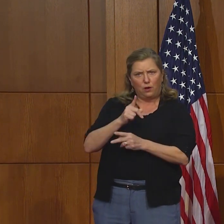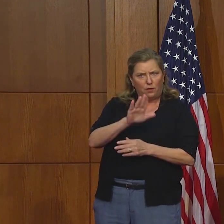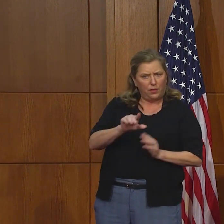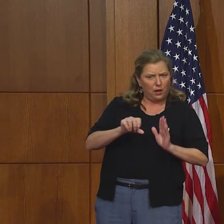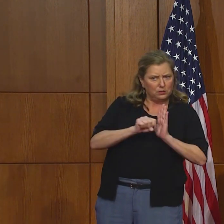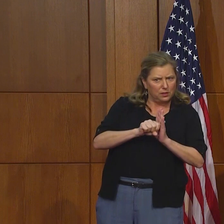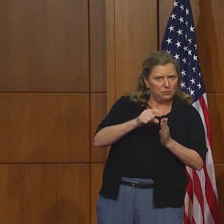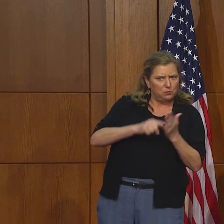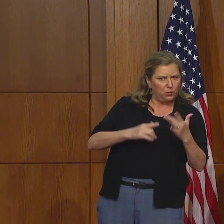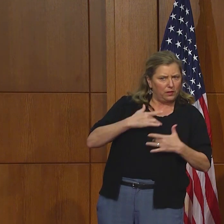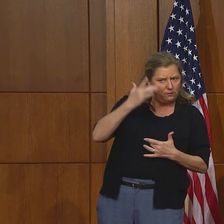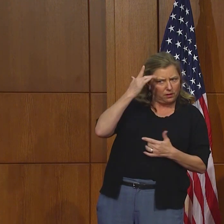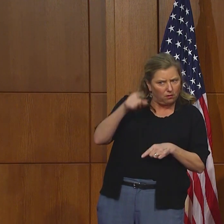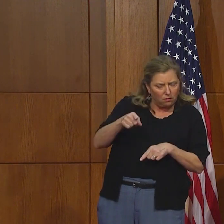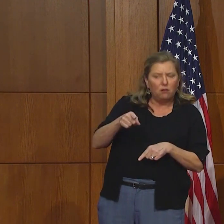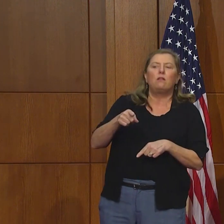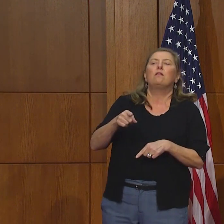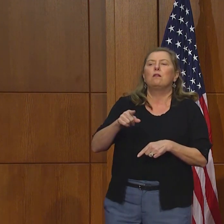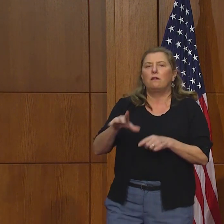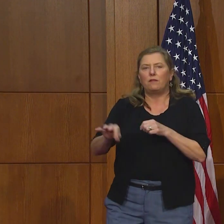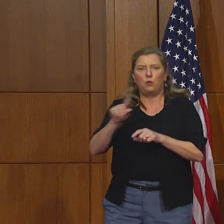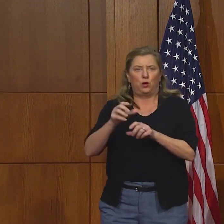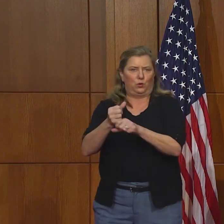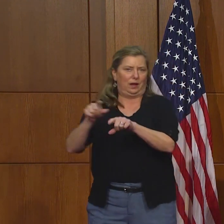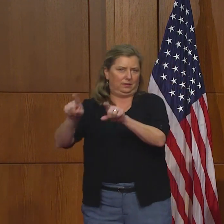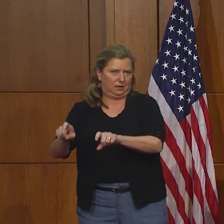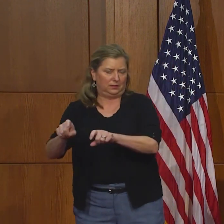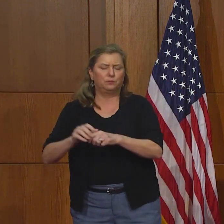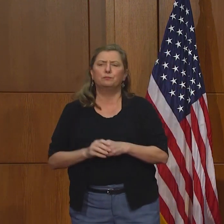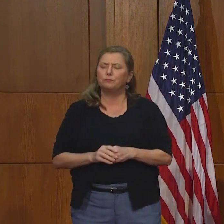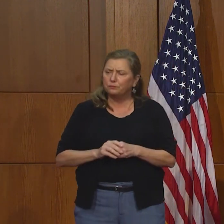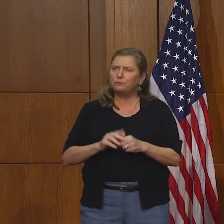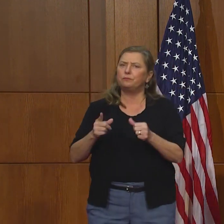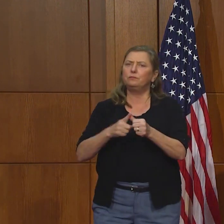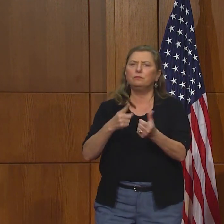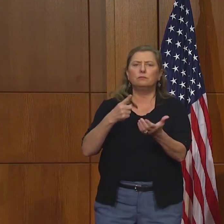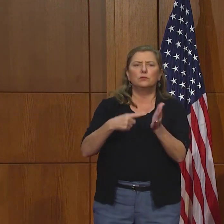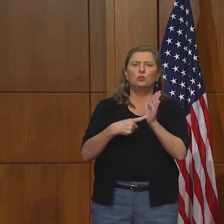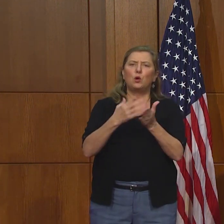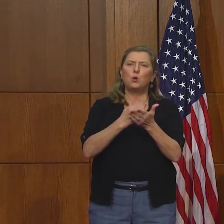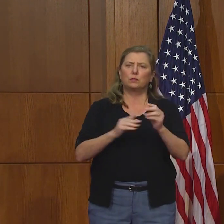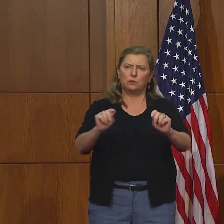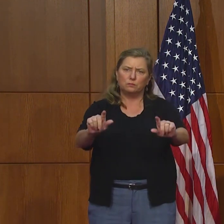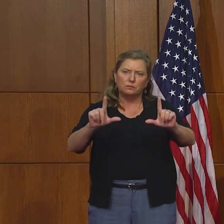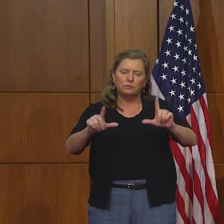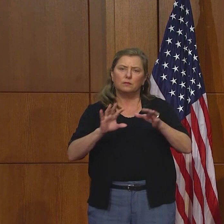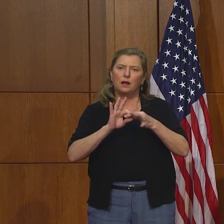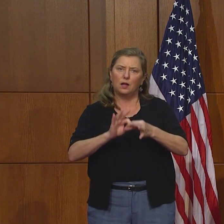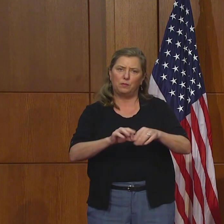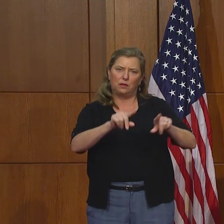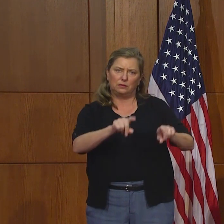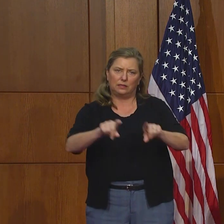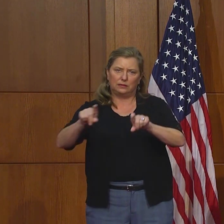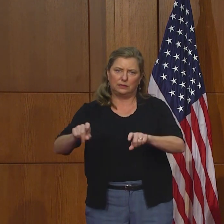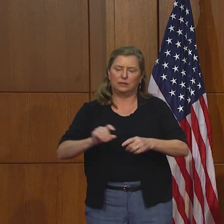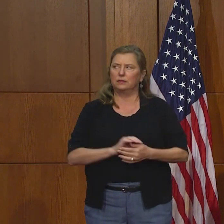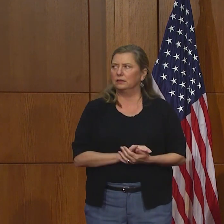herramienta sobre cómo asesorar los síntomas y de los lugares donde pueden encontrar las pruebas.